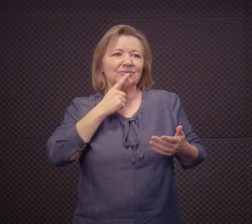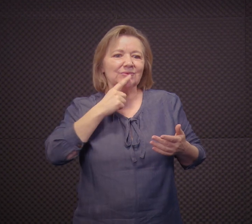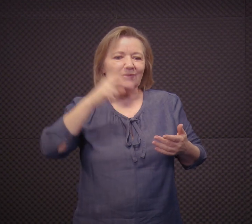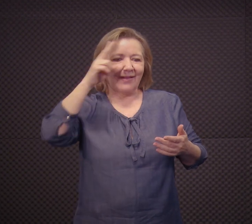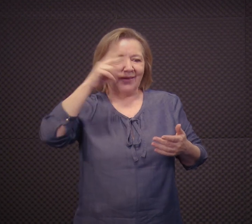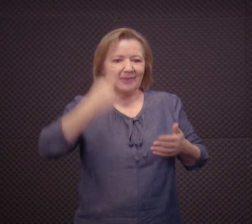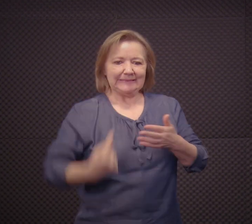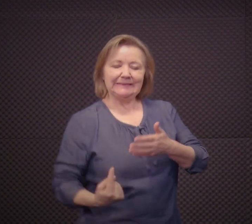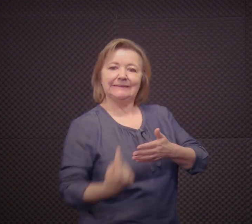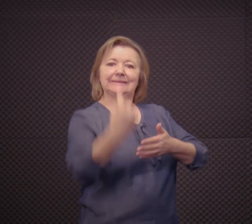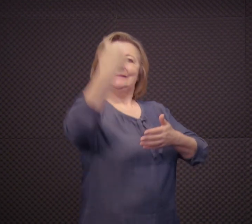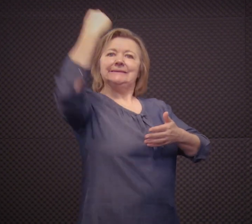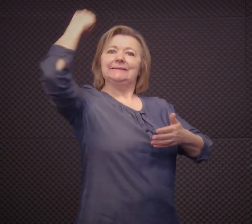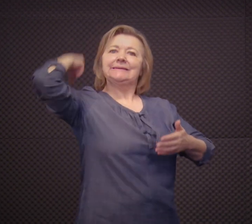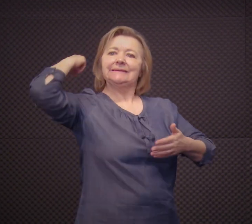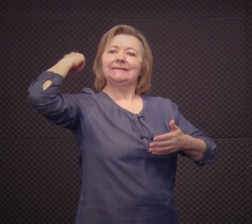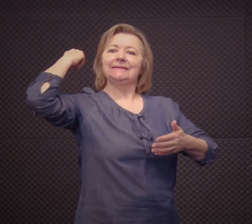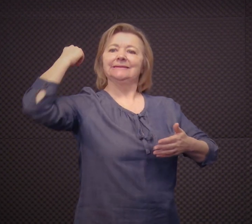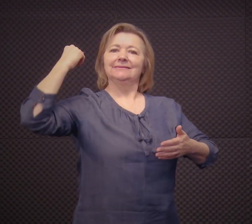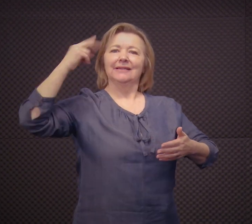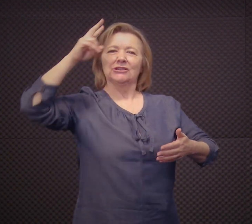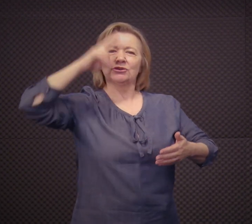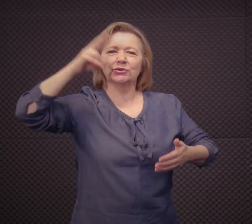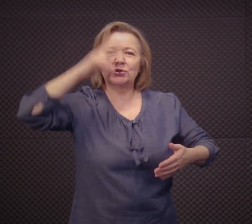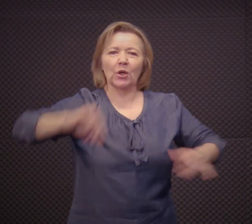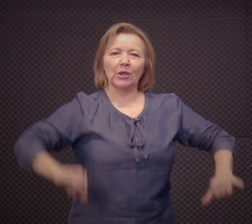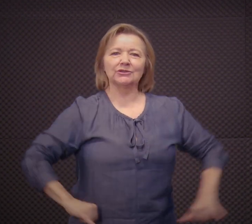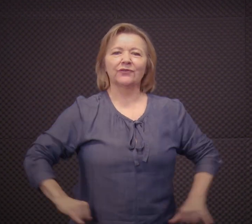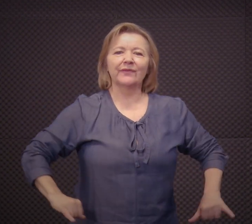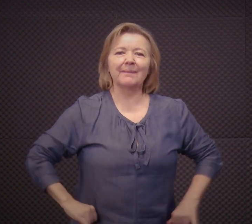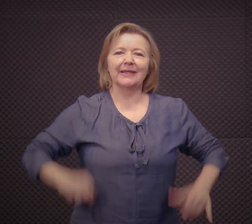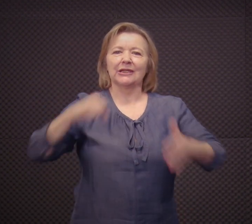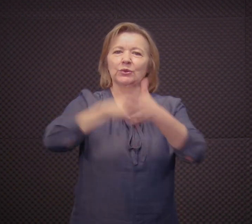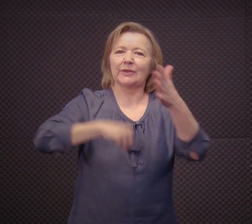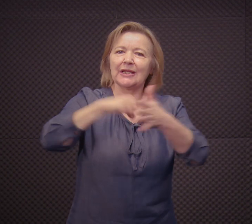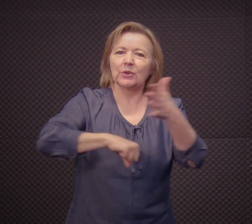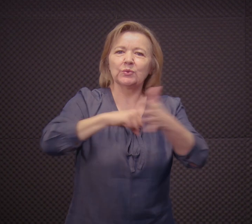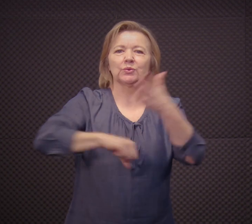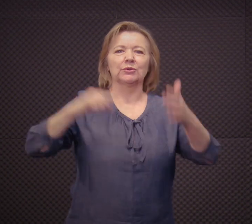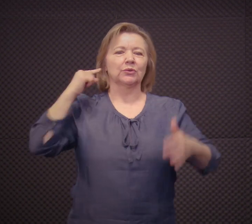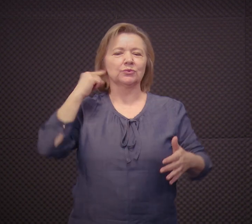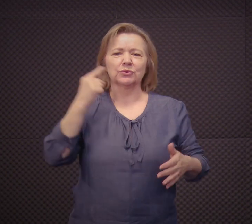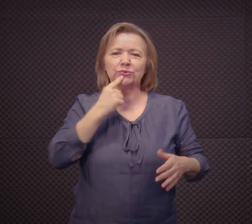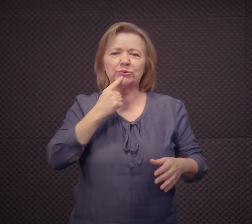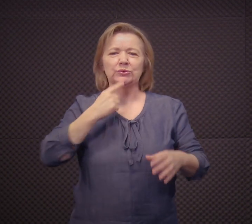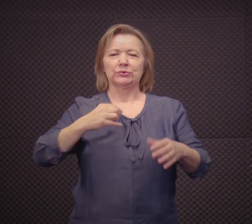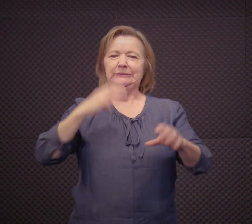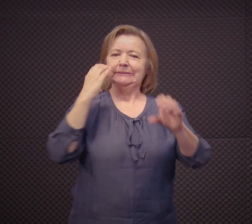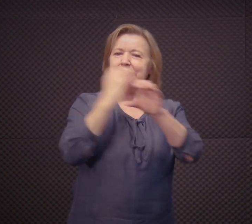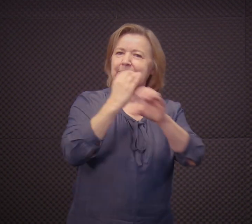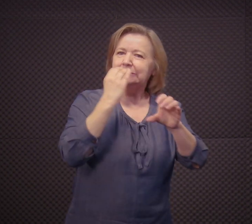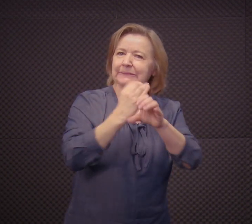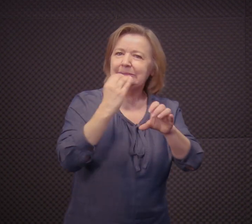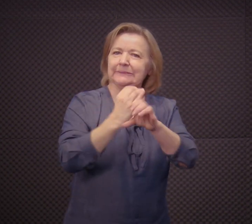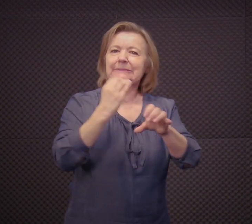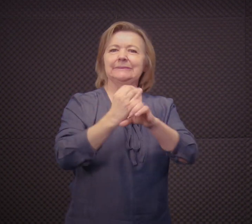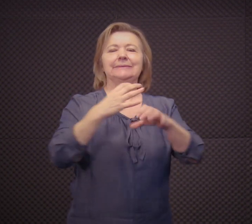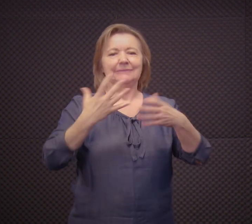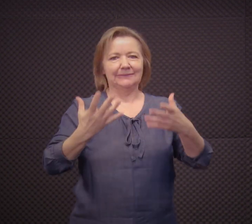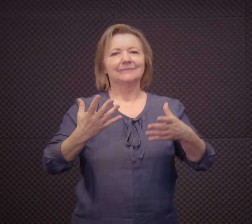essa autora, ela escreveu uma história de sofrimento, de luta dos surdos, de falta